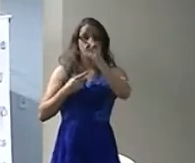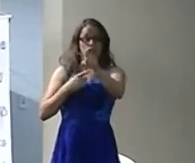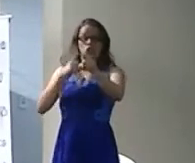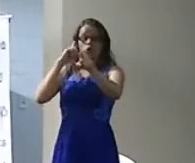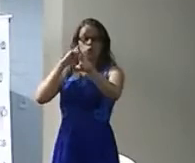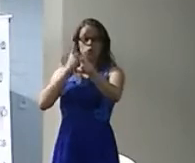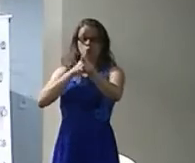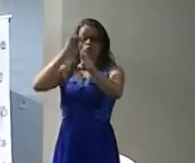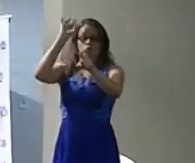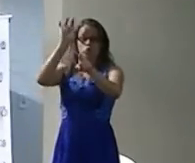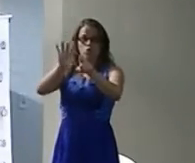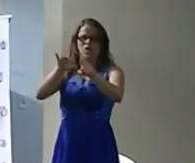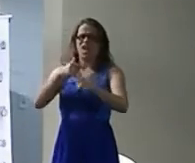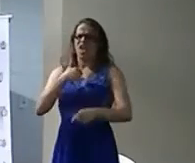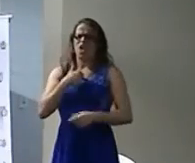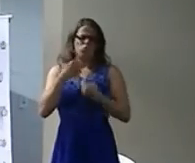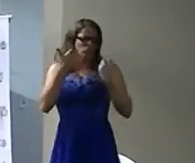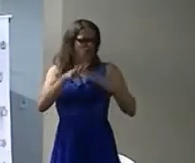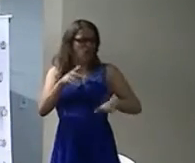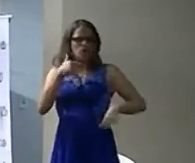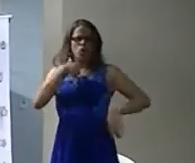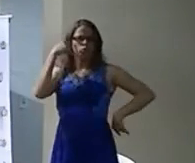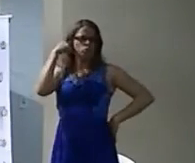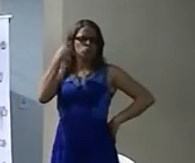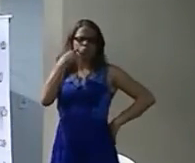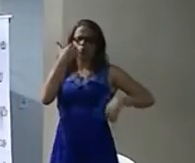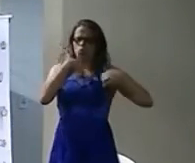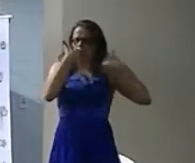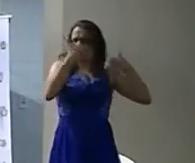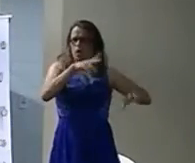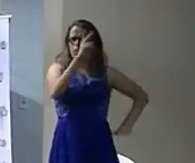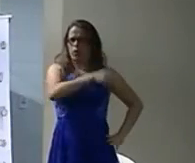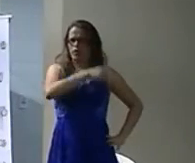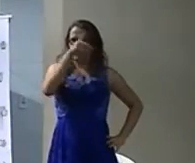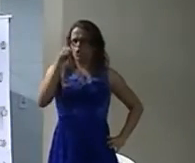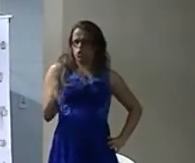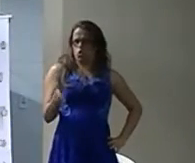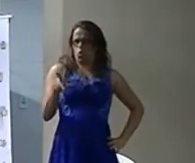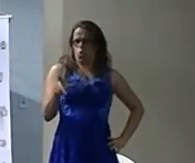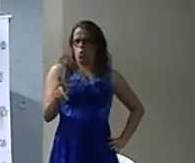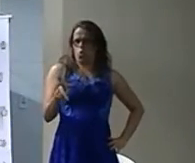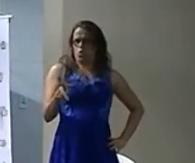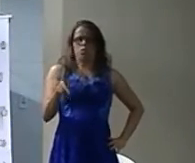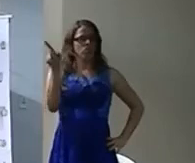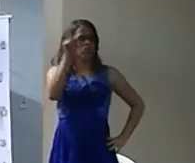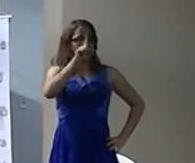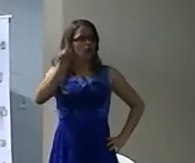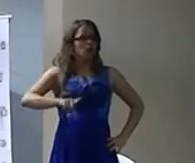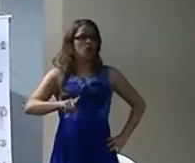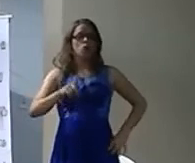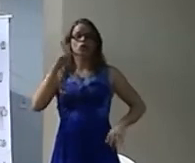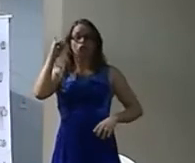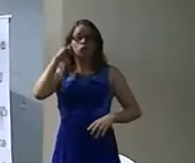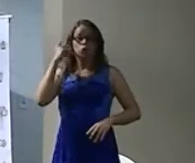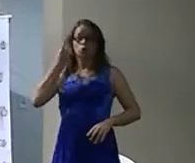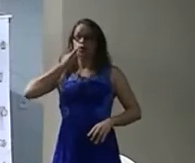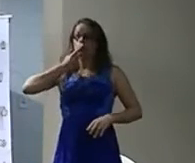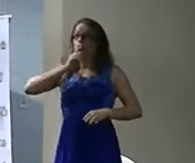E os surdos que não querem ser professores? Tem que ser obrigado a ser surdo? E tem surdo para todas as escolas? Vamos acabar com